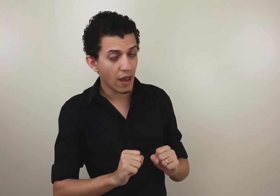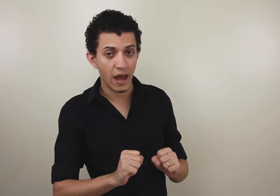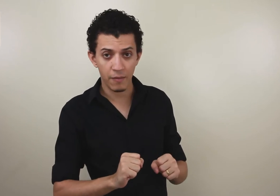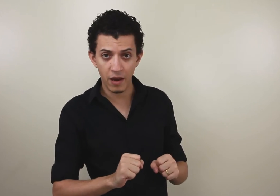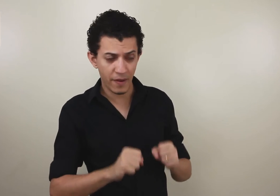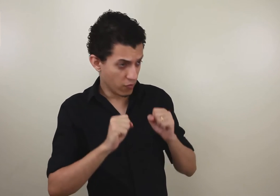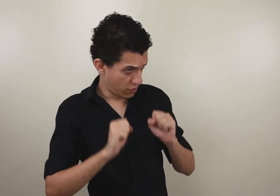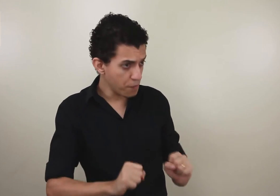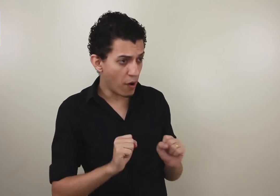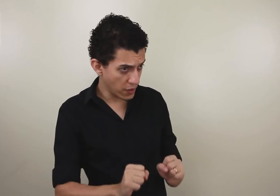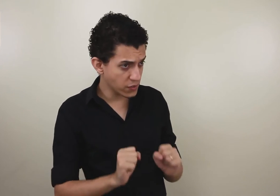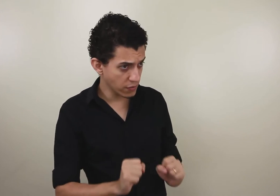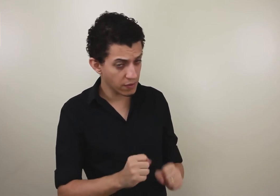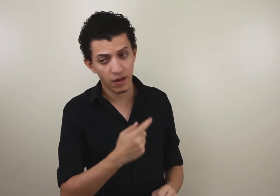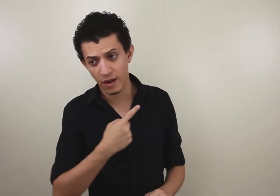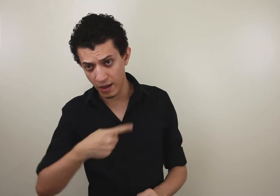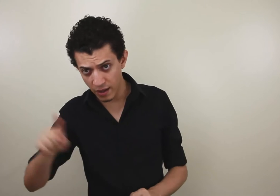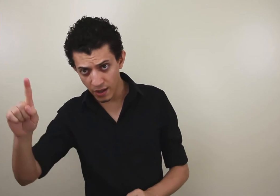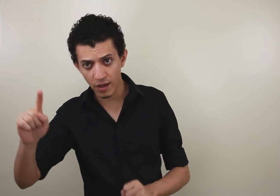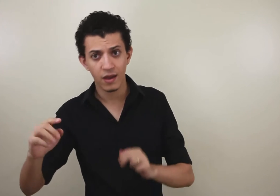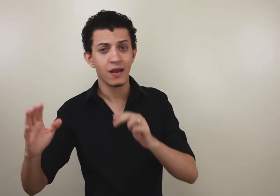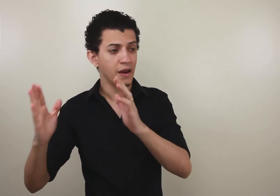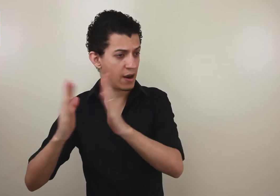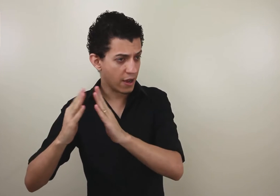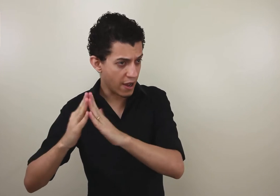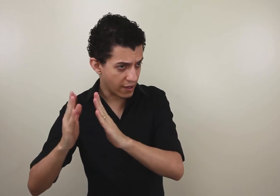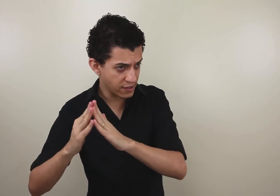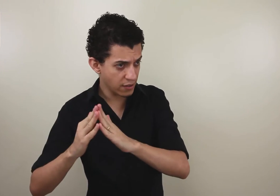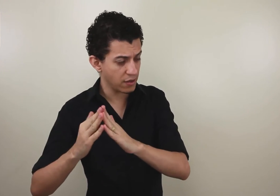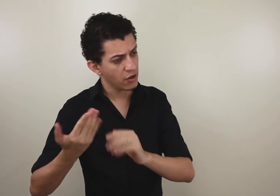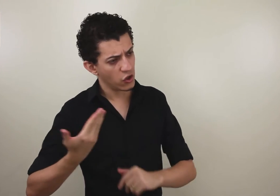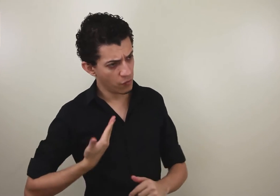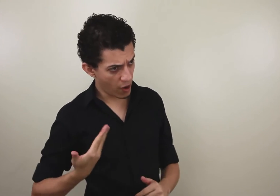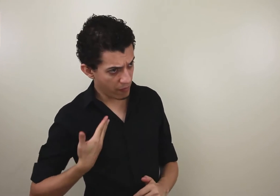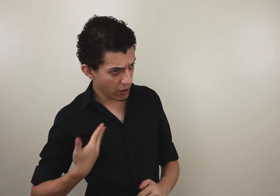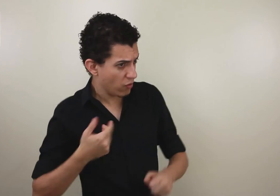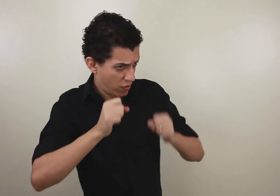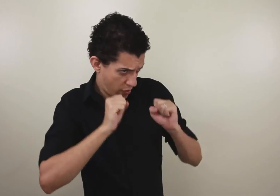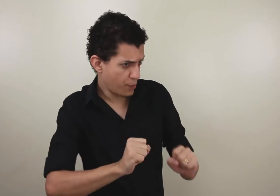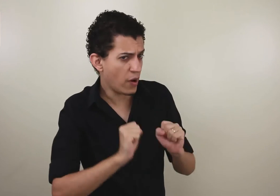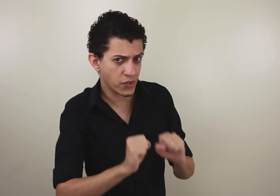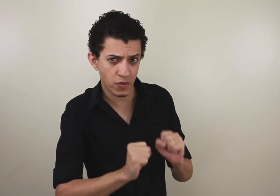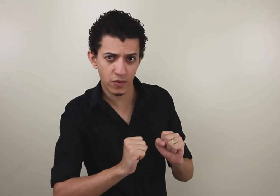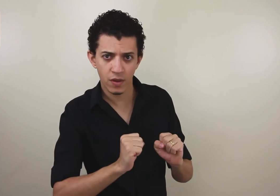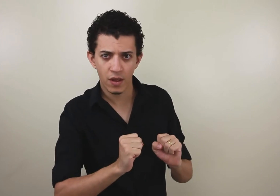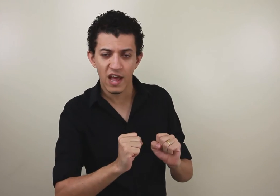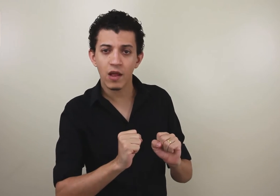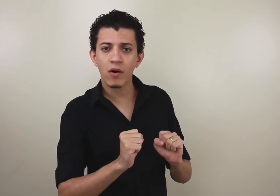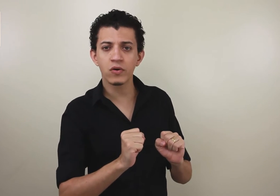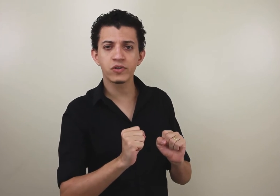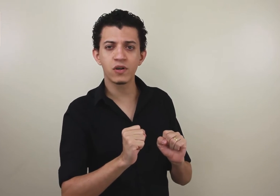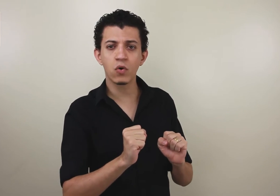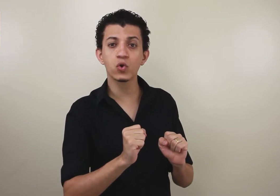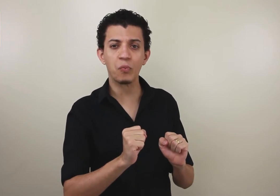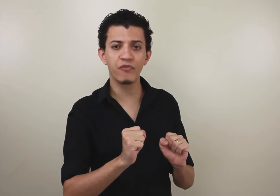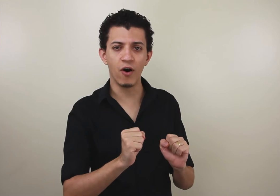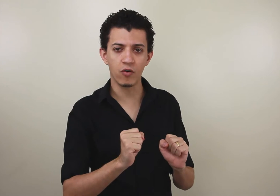ele pergunta, eu posso ir na casa do meu amigo? Eu posso? Então, uma construção com duplo foco.